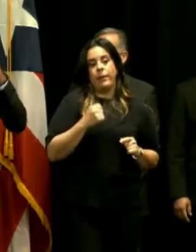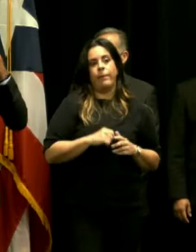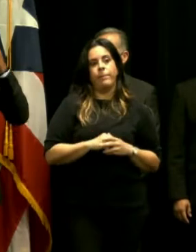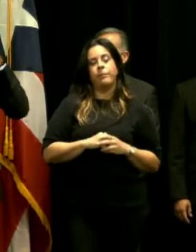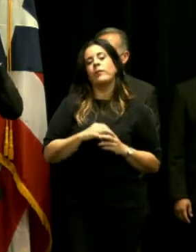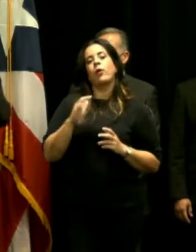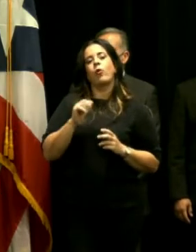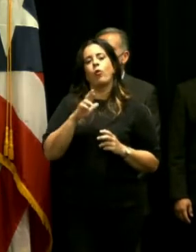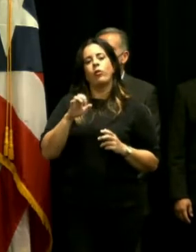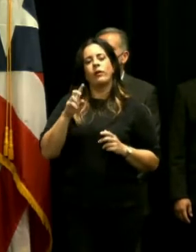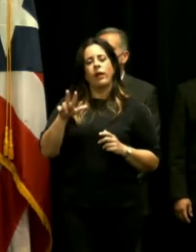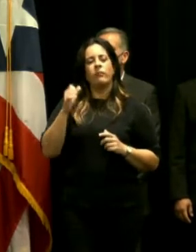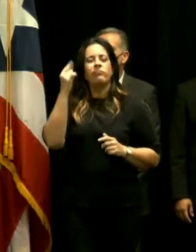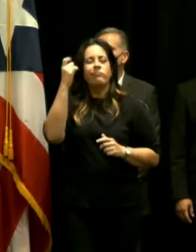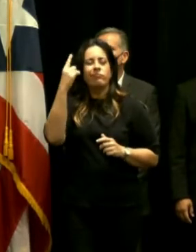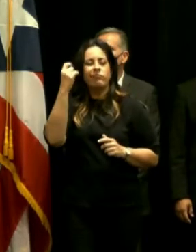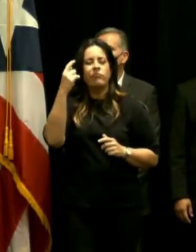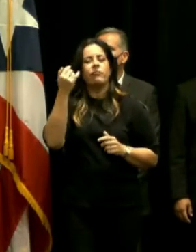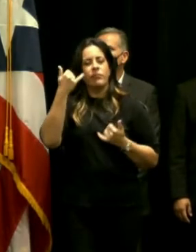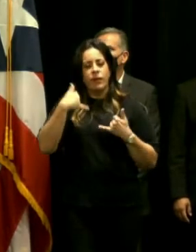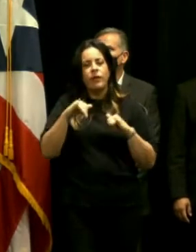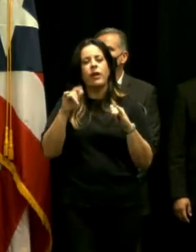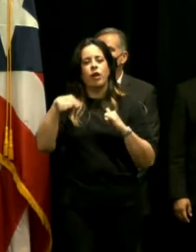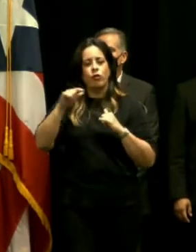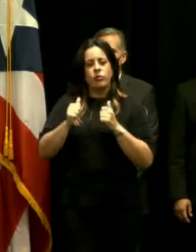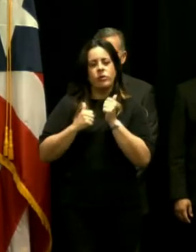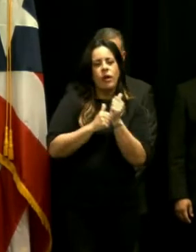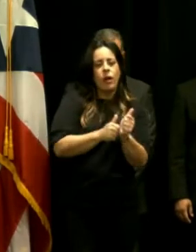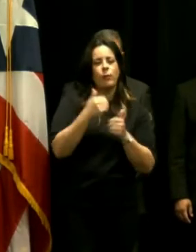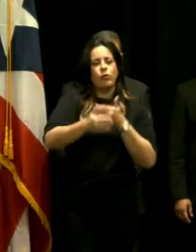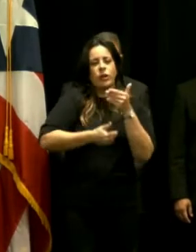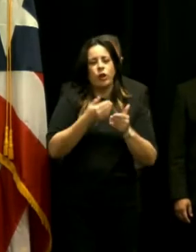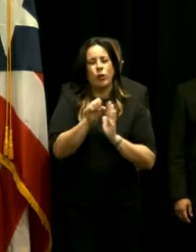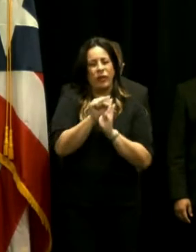Cortrés está muy consciente de que mientras ellos sigan los procesos estatales